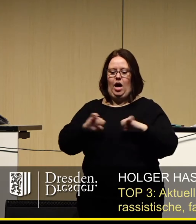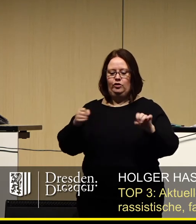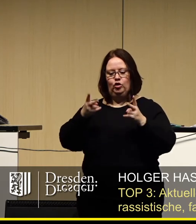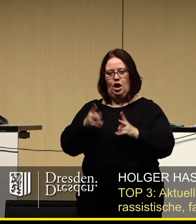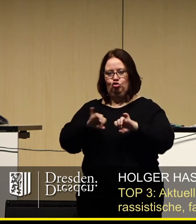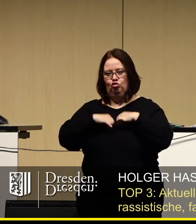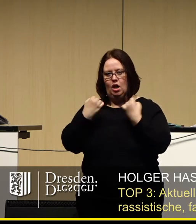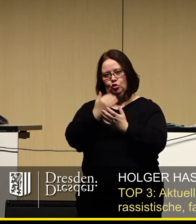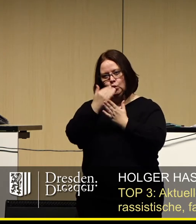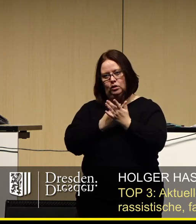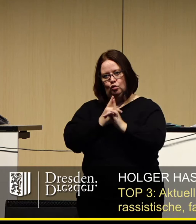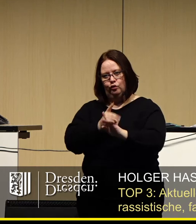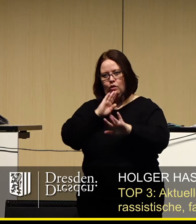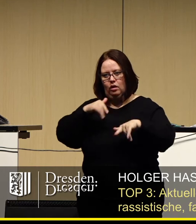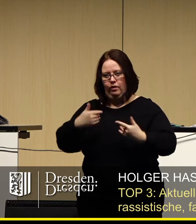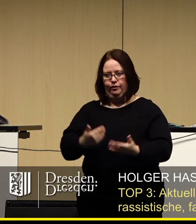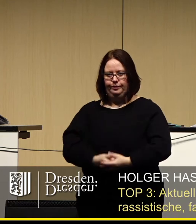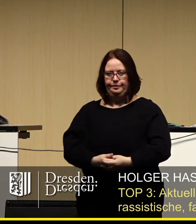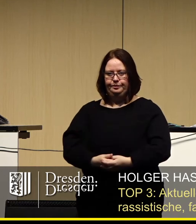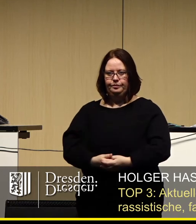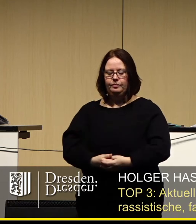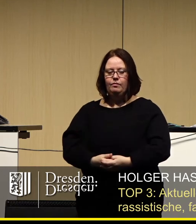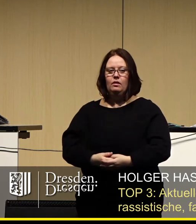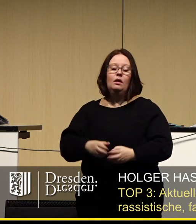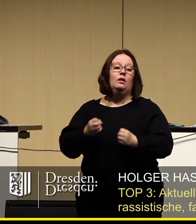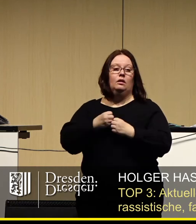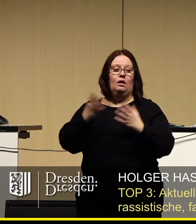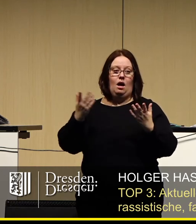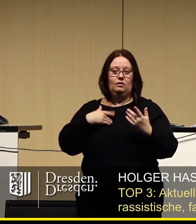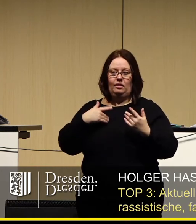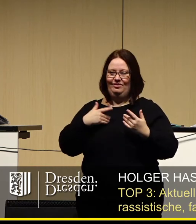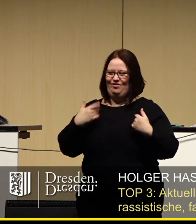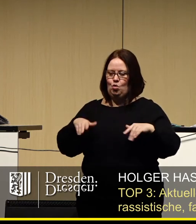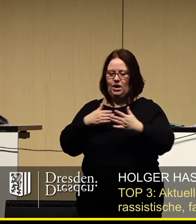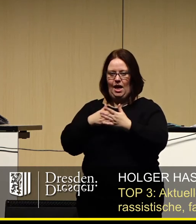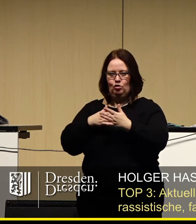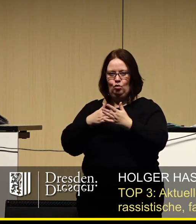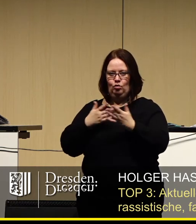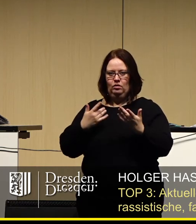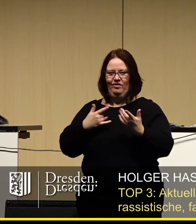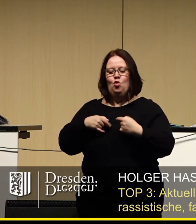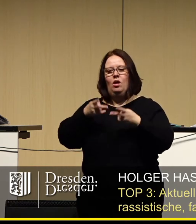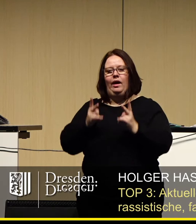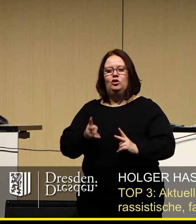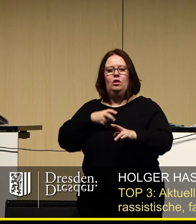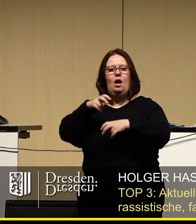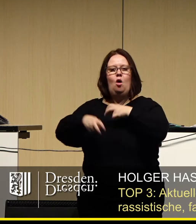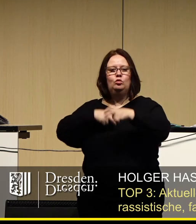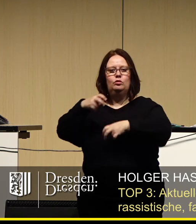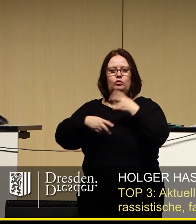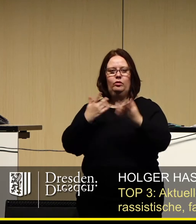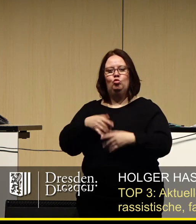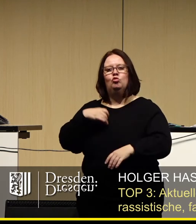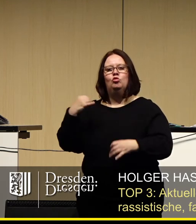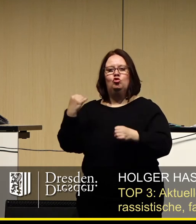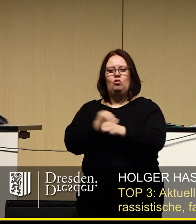Grundsätze gewährt und durchgesetzt werden. Dies findet natürlich immer dort seine Grenzen, wo diese verbürgten Rechte dazu missbraucht werden, um